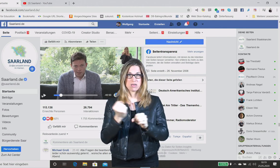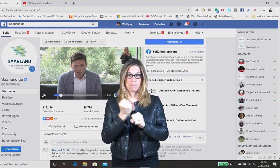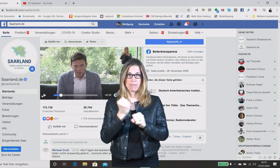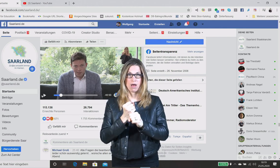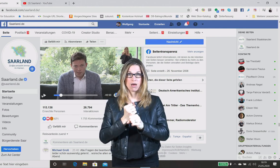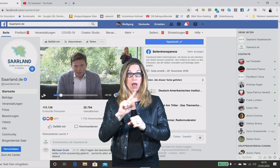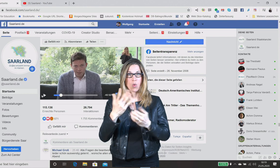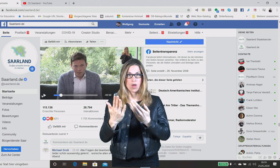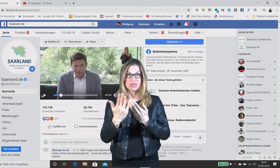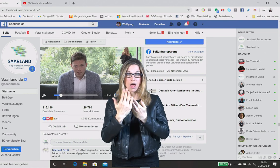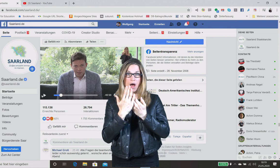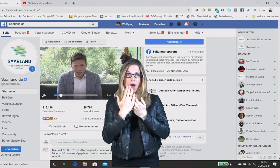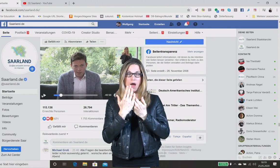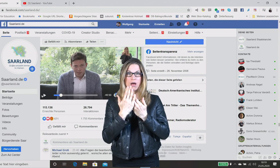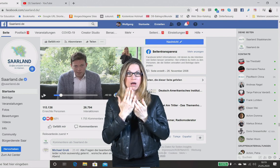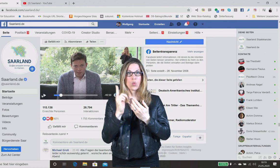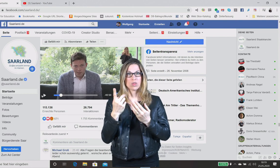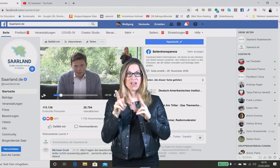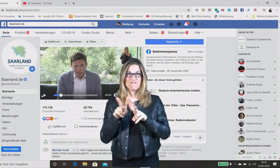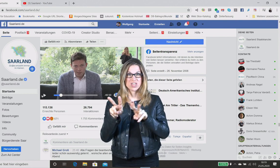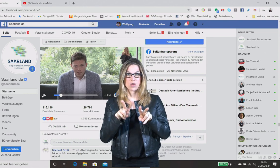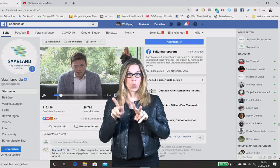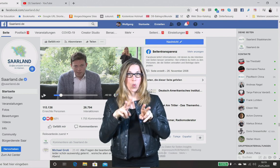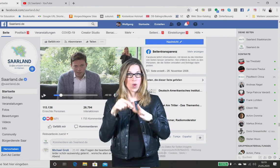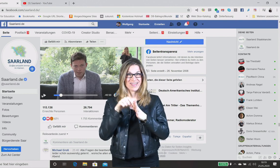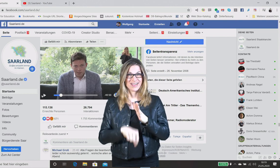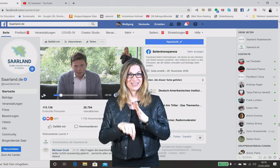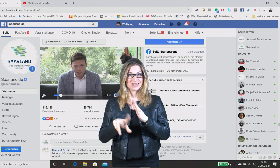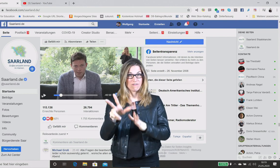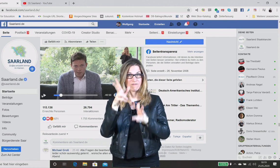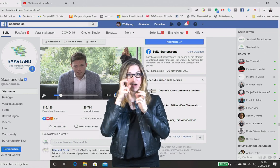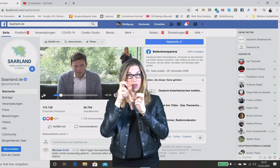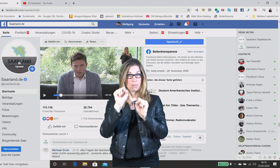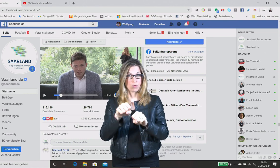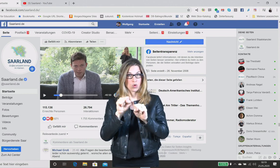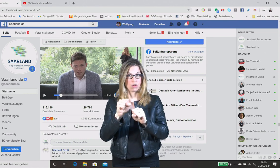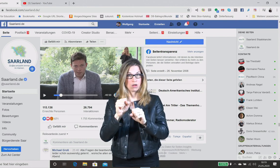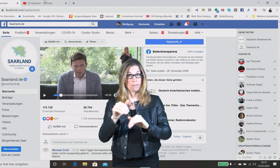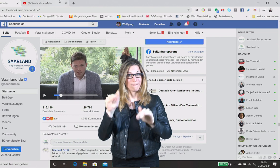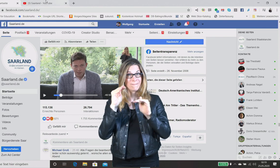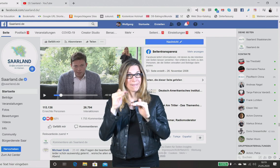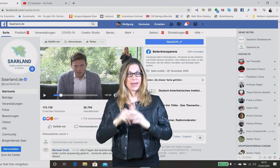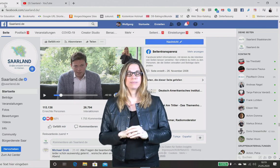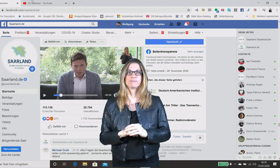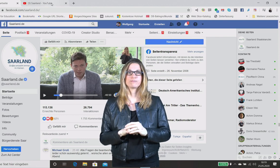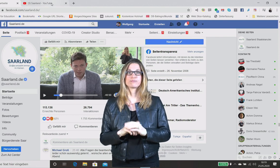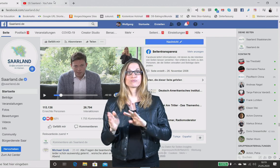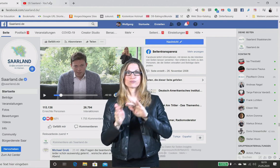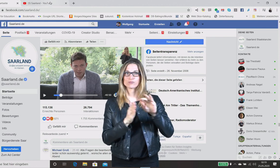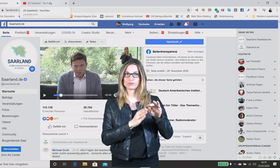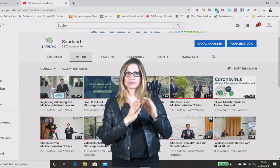Sie das Video wahrnehmen. Schauen wir den nun mal zu YouTube. YouTube hat